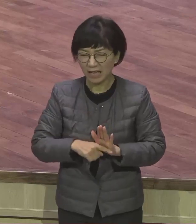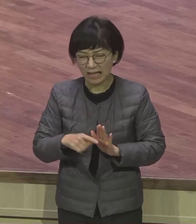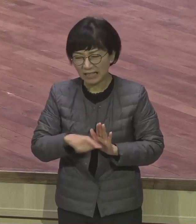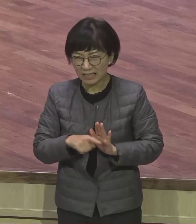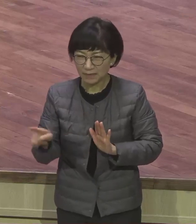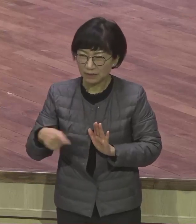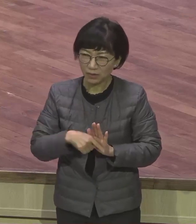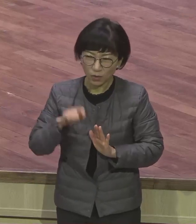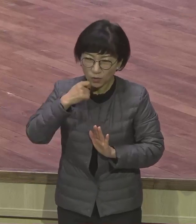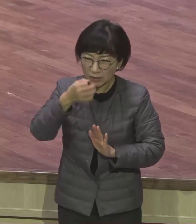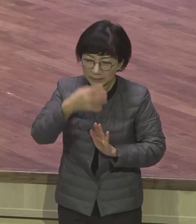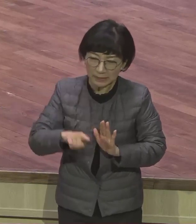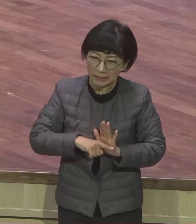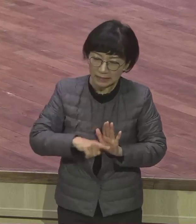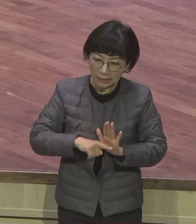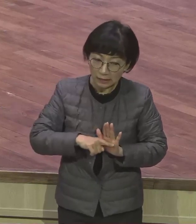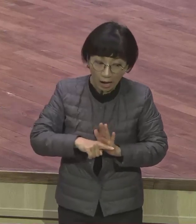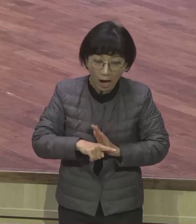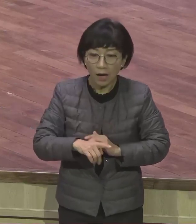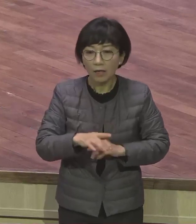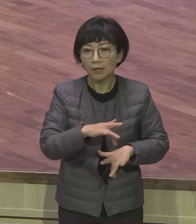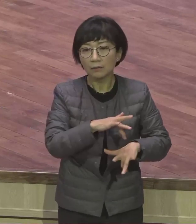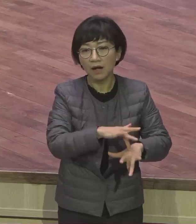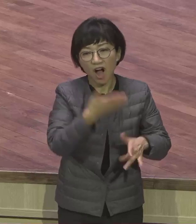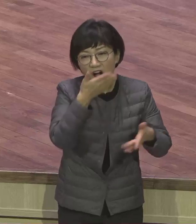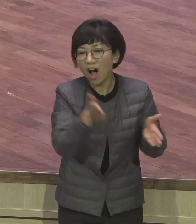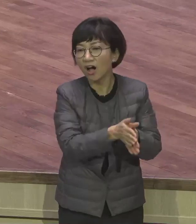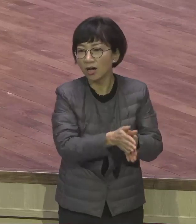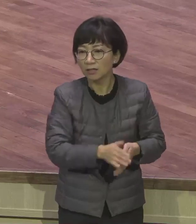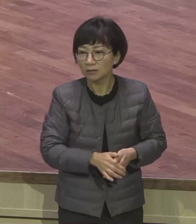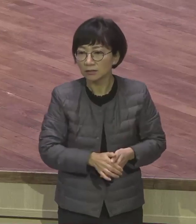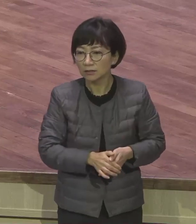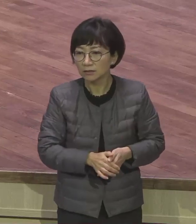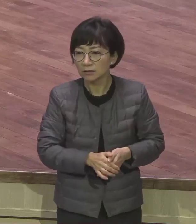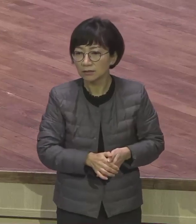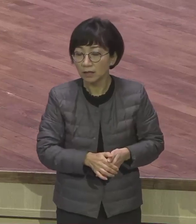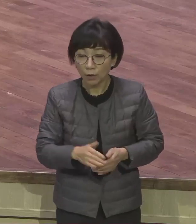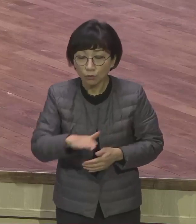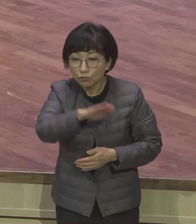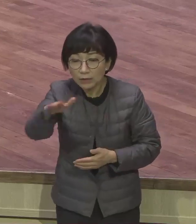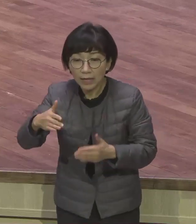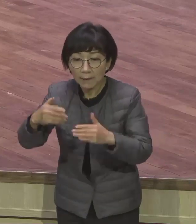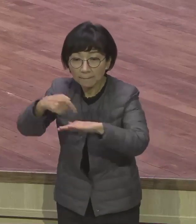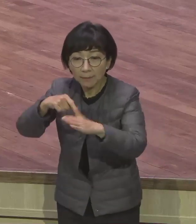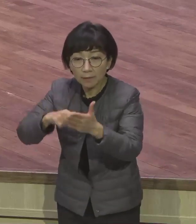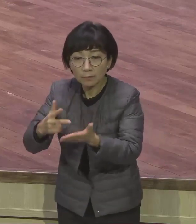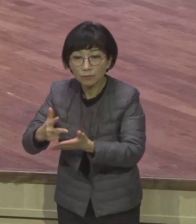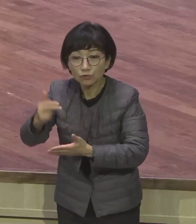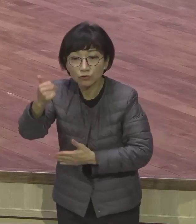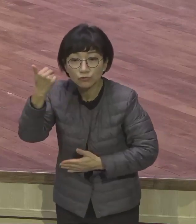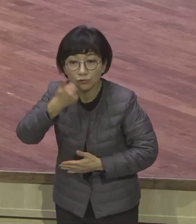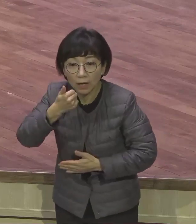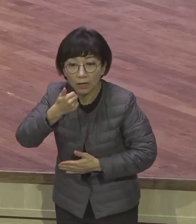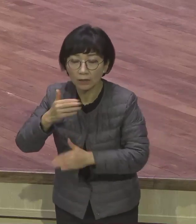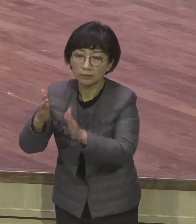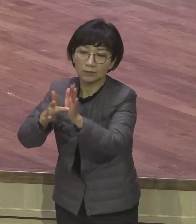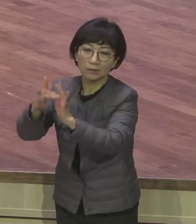완전히 빨리 주인이 바꿔야 돼요 우리 인생의 유일한 주인은 누구십니까 예수 거시자입니다 3장